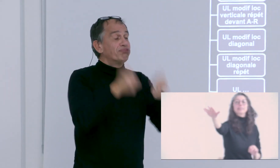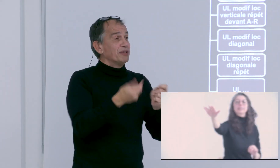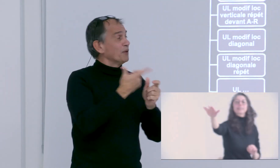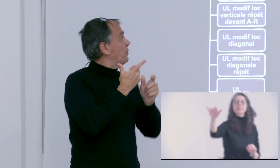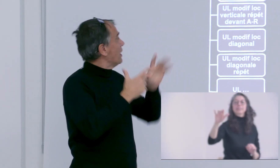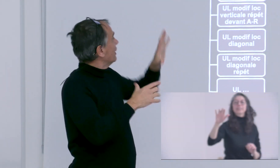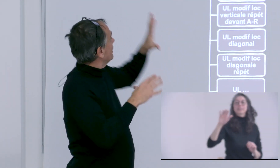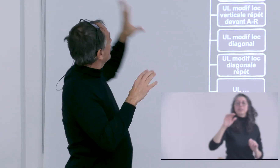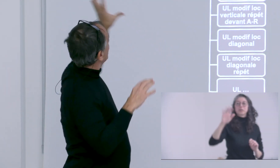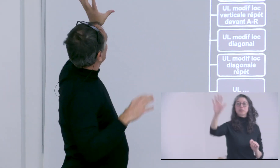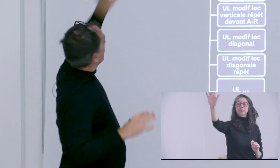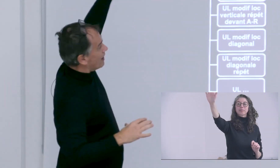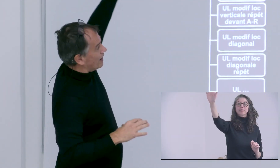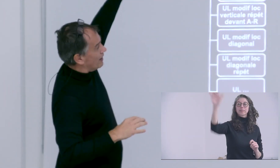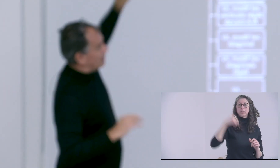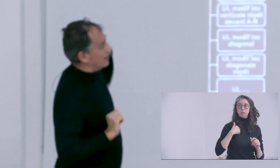oui